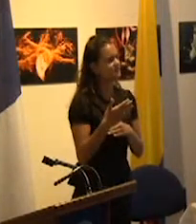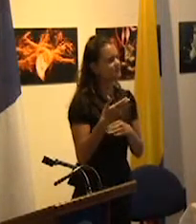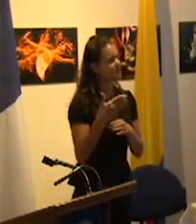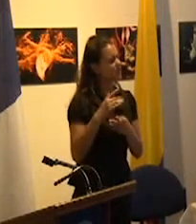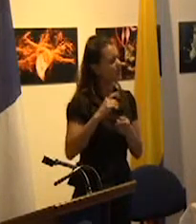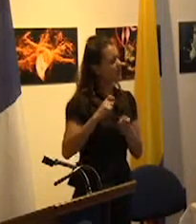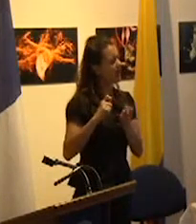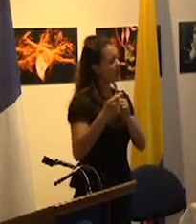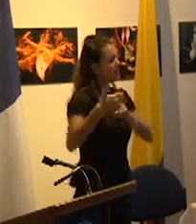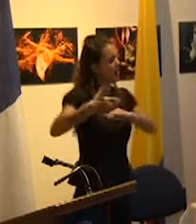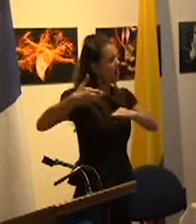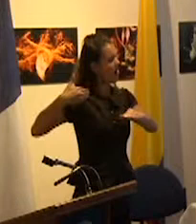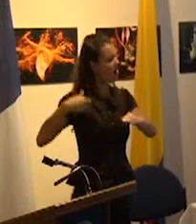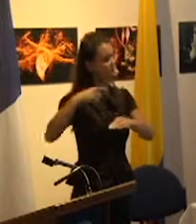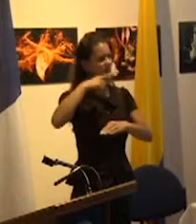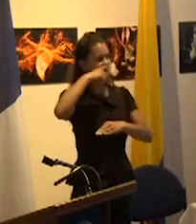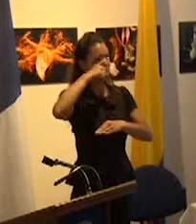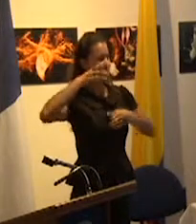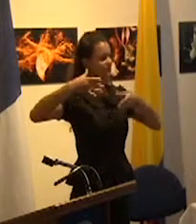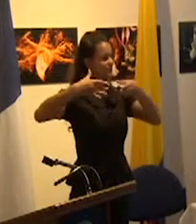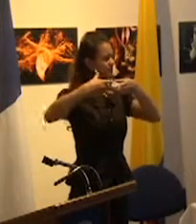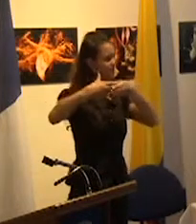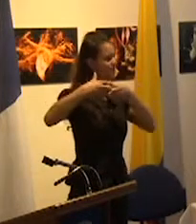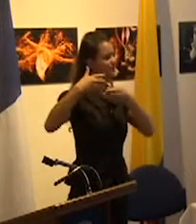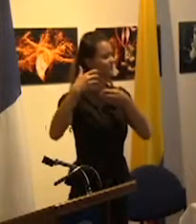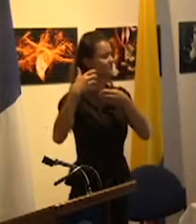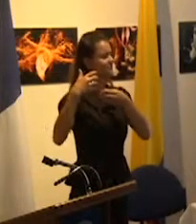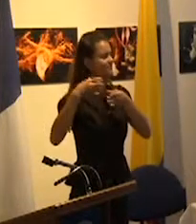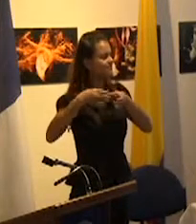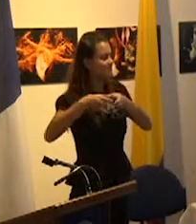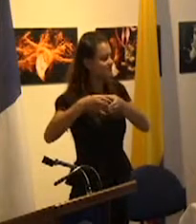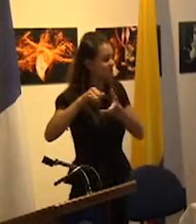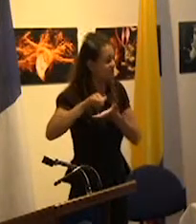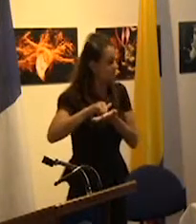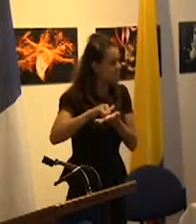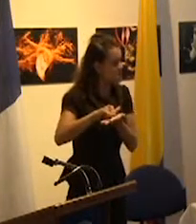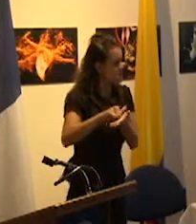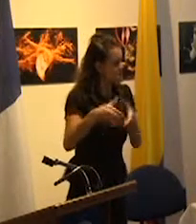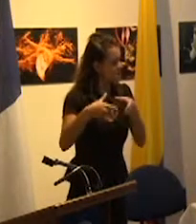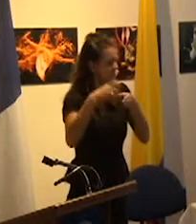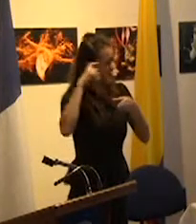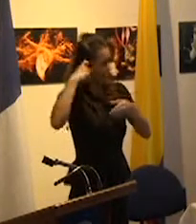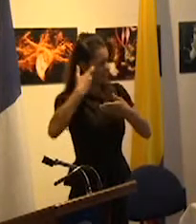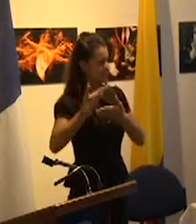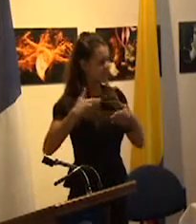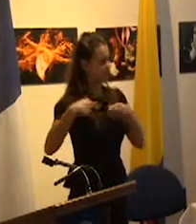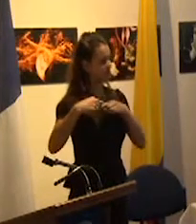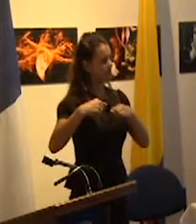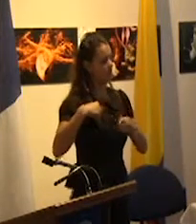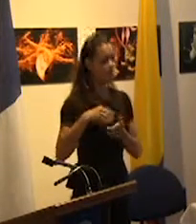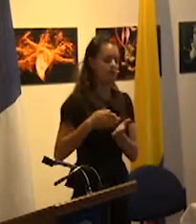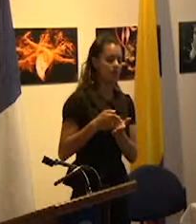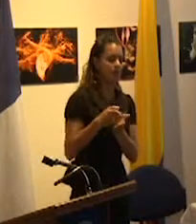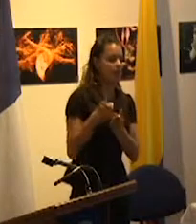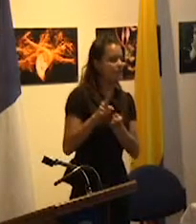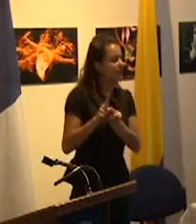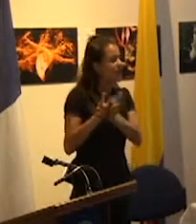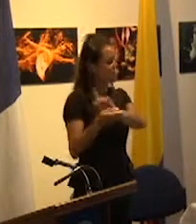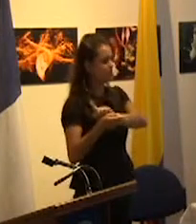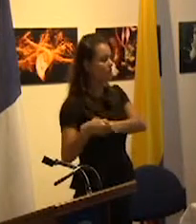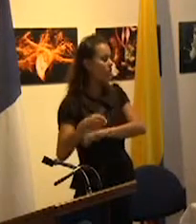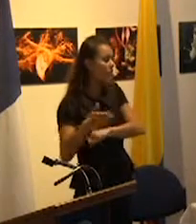conservadoras habían sostenido hasta entonces según la cual la miseria la pobreza de los sectores populares